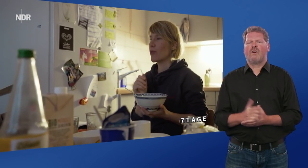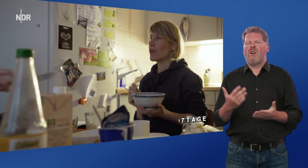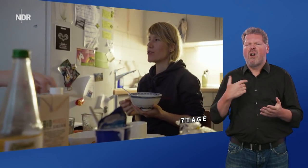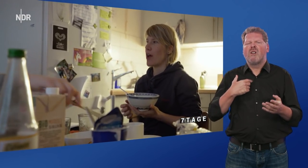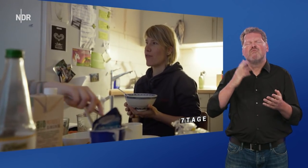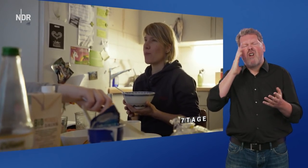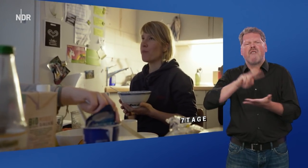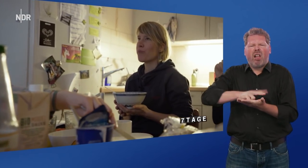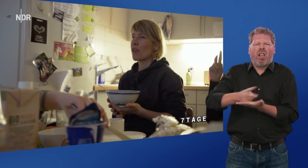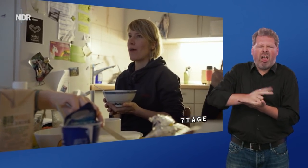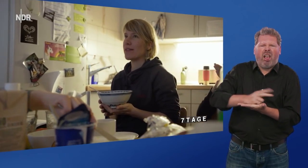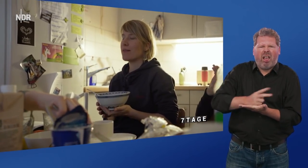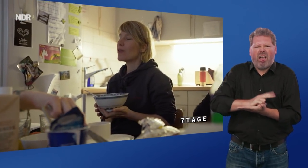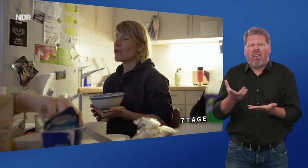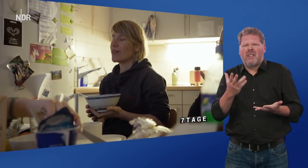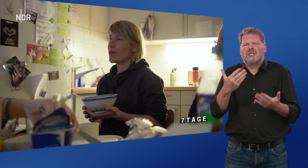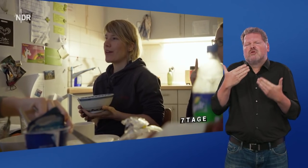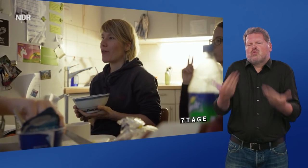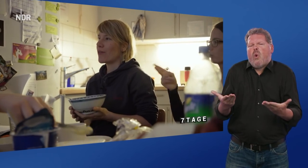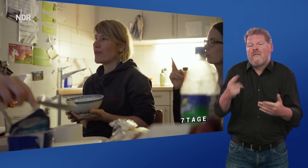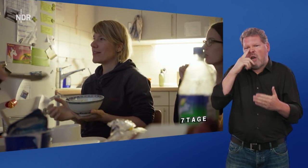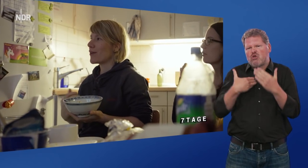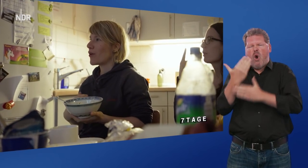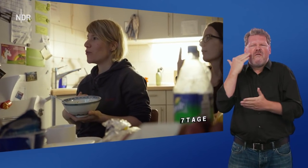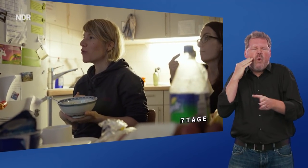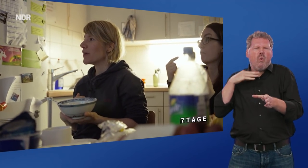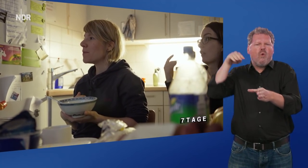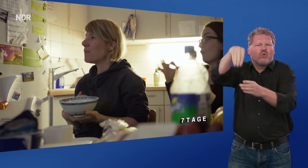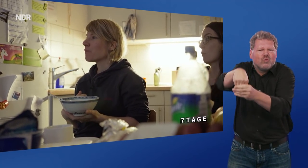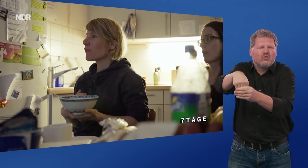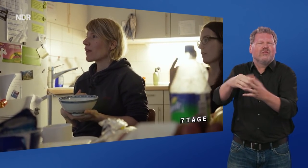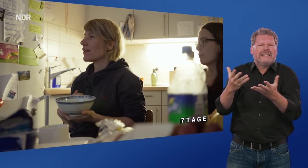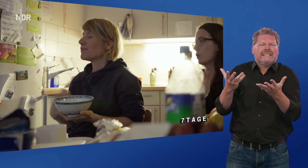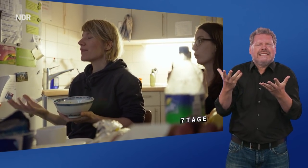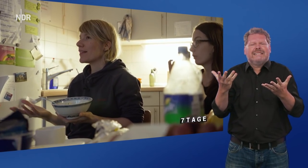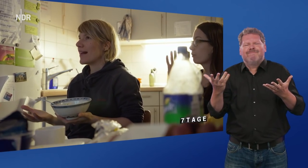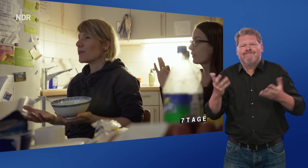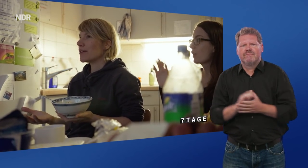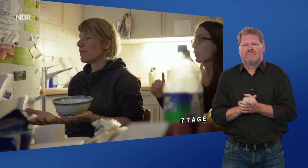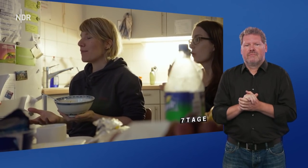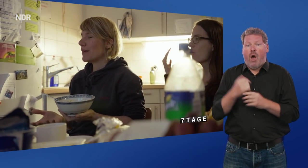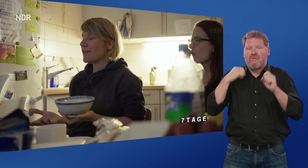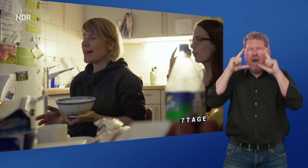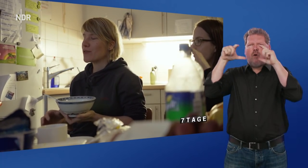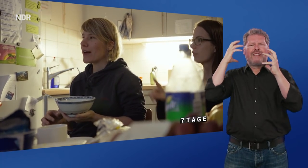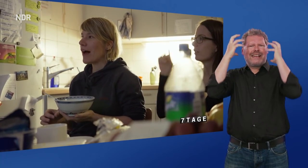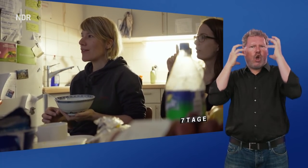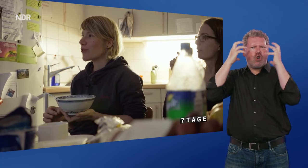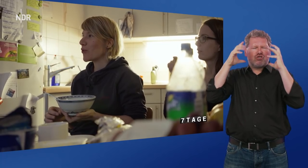unruhig geschlafen. Aber es ist immer so, wenn du in der neuen, oder wenn ich in der neuen Wohnung bin, das, also ich werd halt so wachgehalten von so